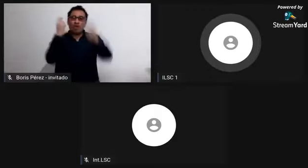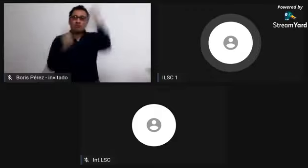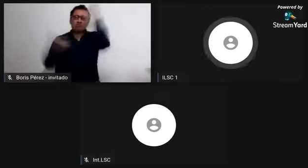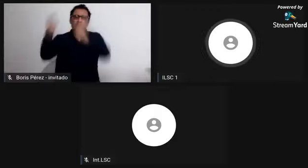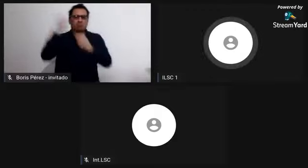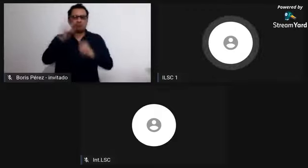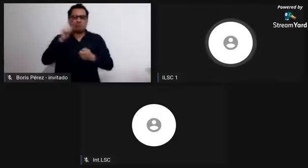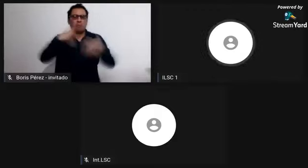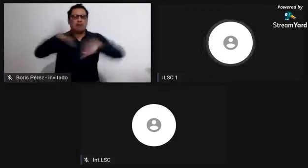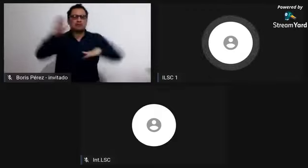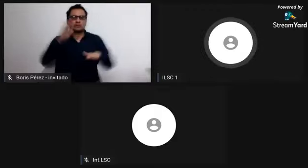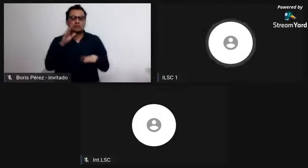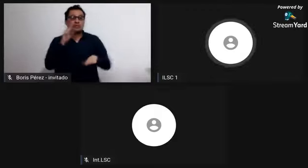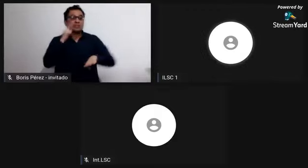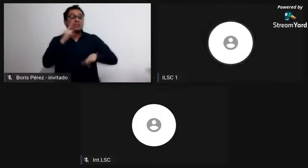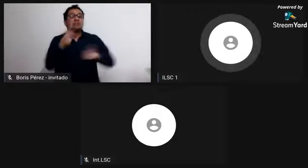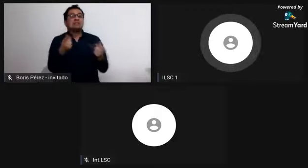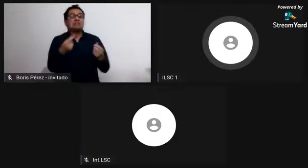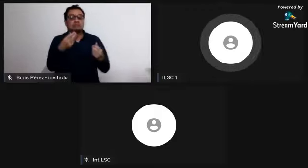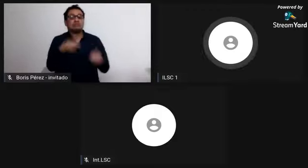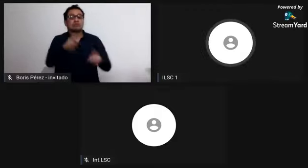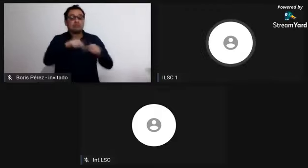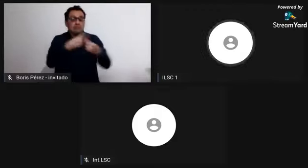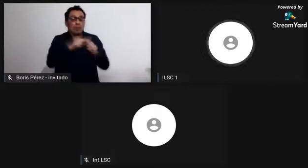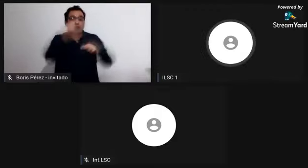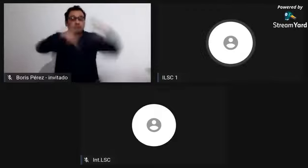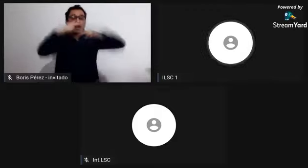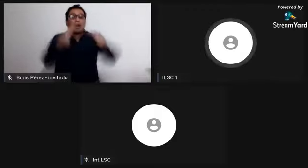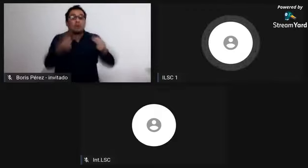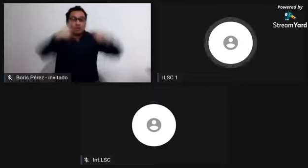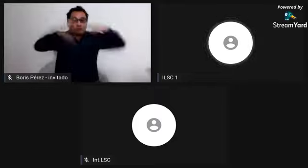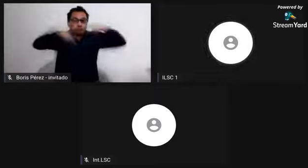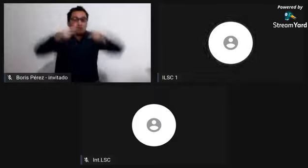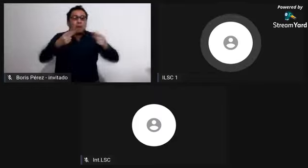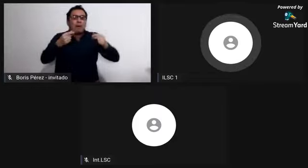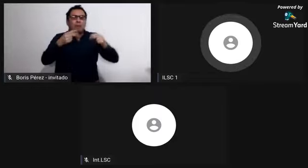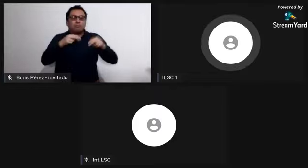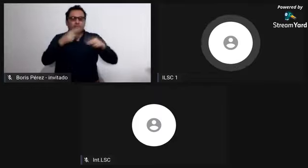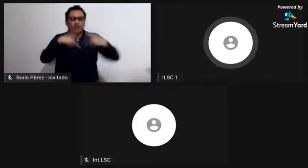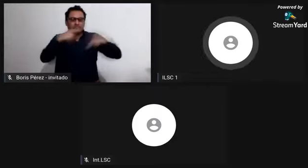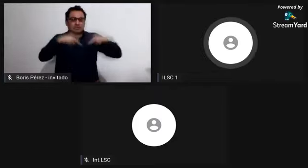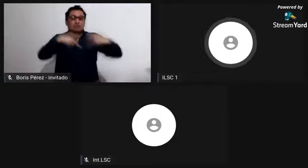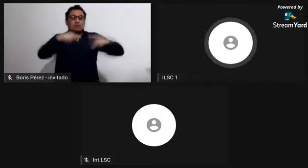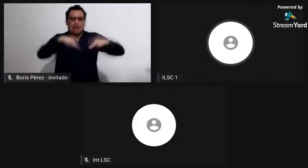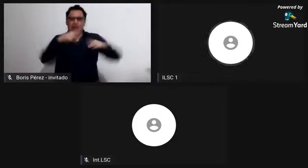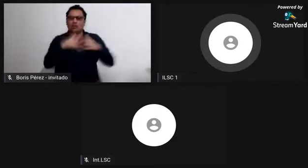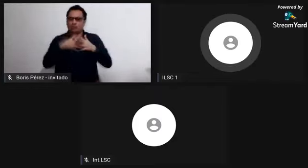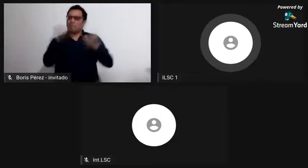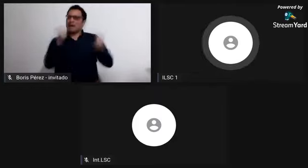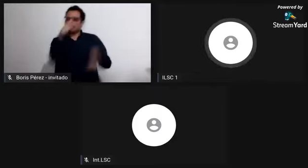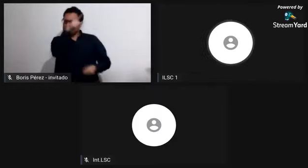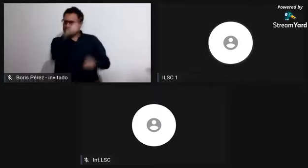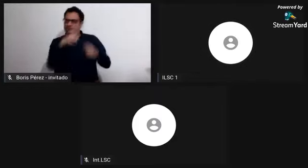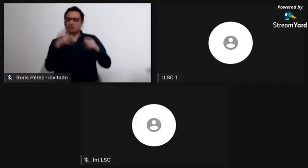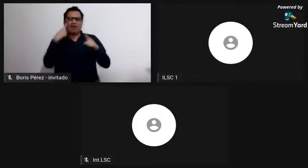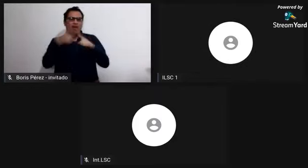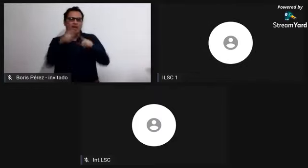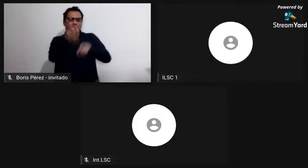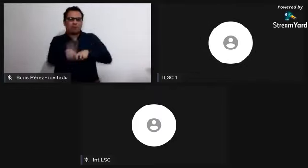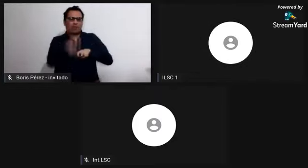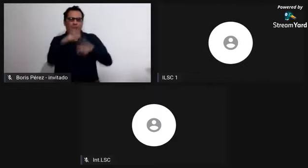como les decía anteriormente, fueron traficados contra su voluntad para trabajar como esclavos,